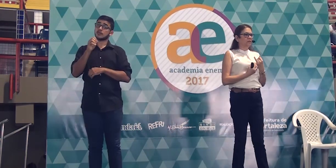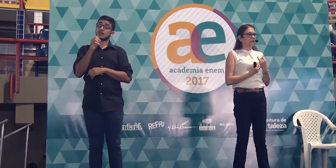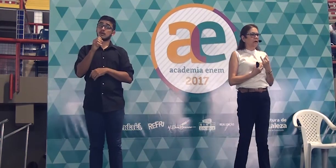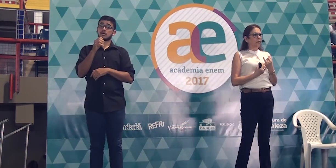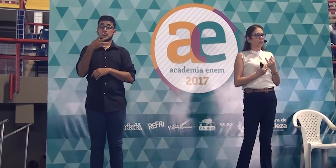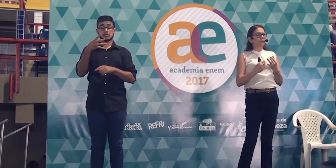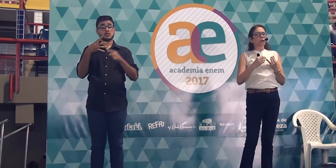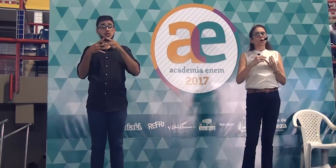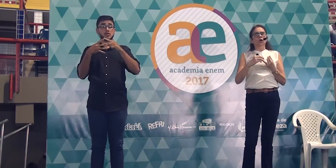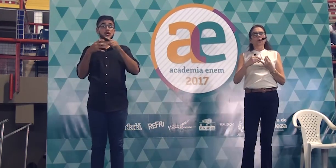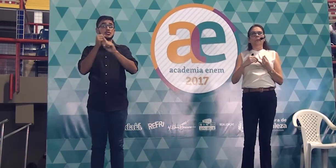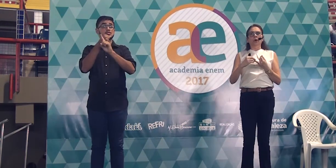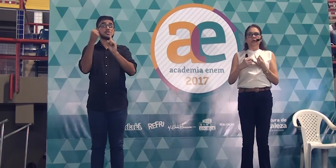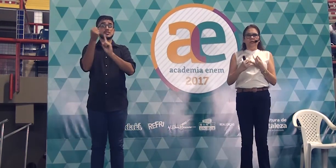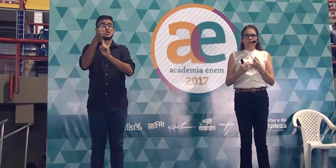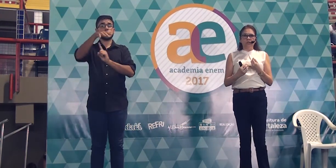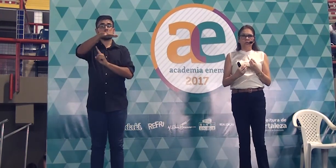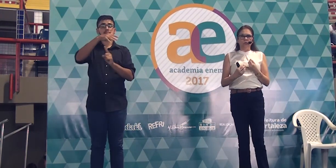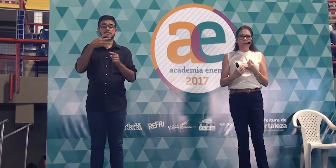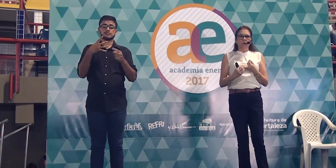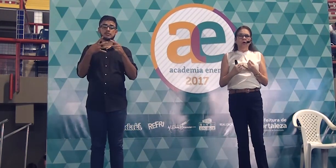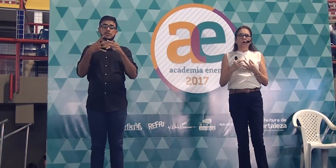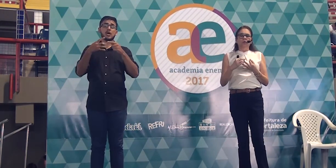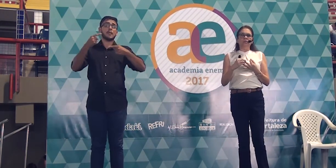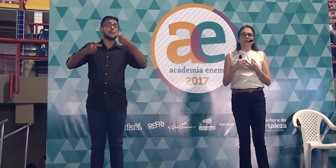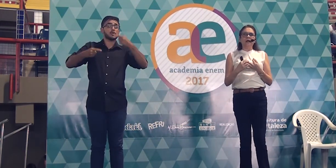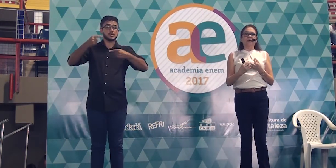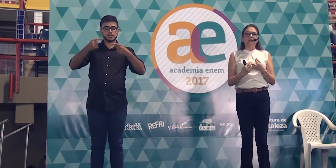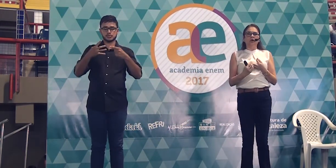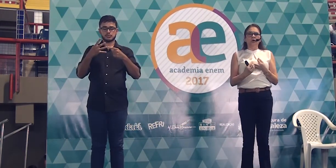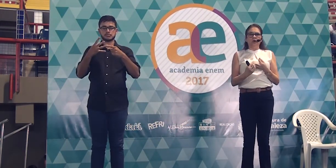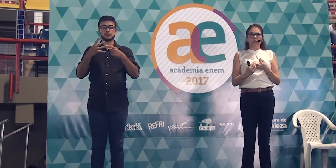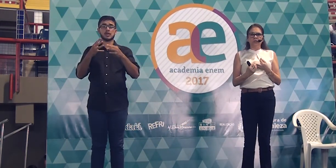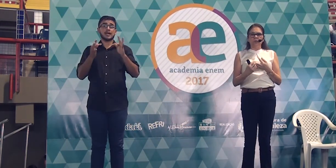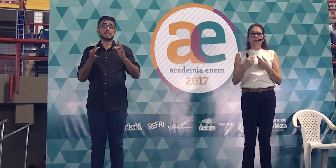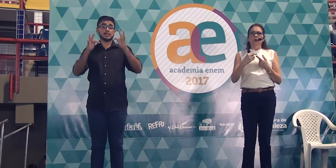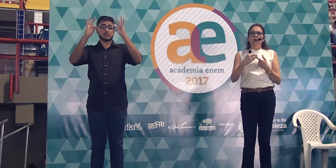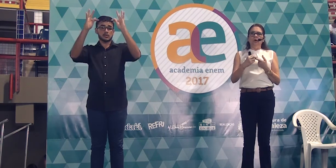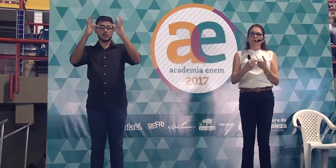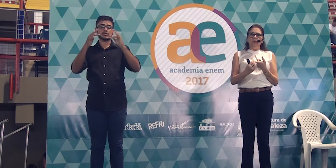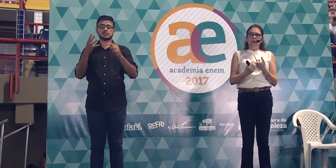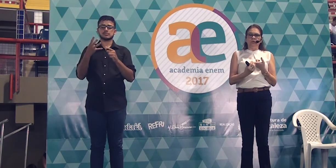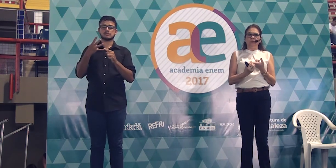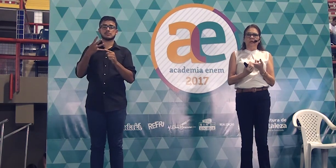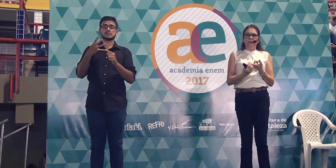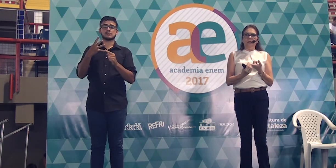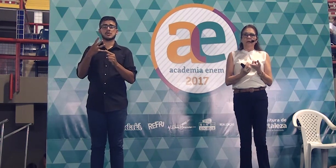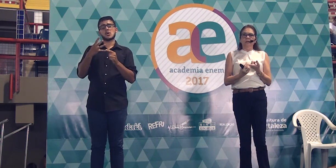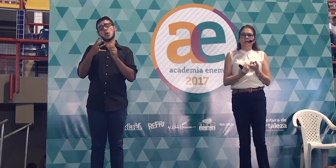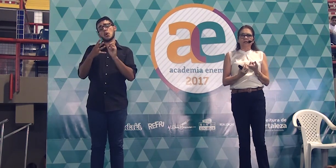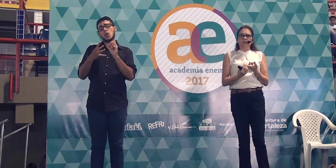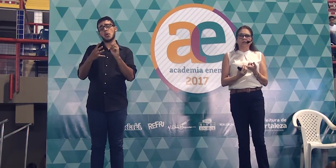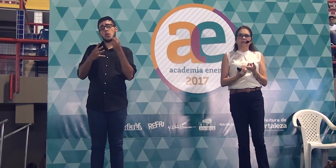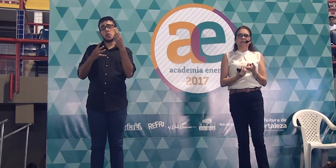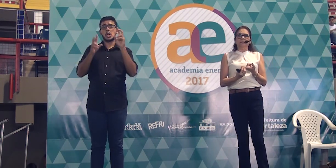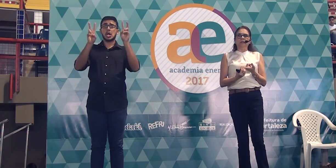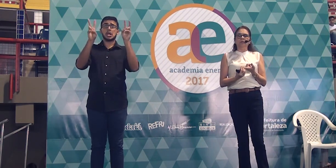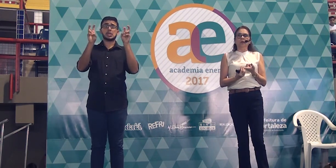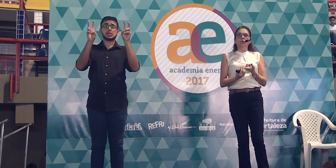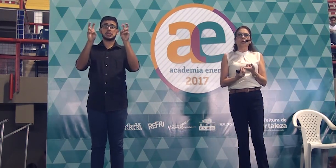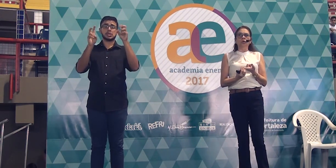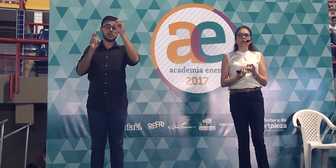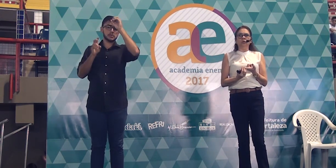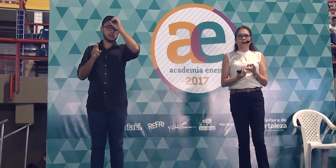tema social, ou político, ou tecnológico, ou outro tema que a gente está